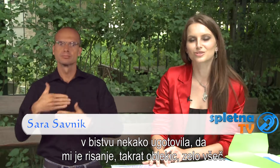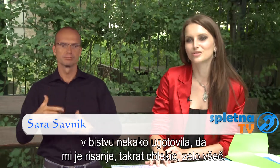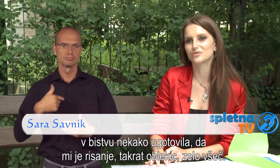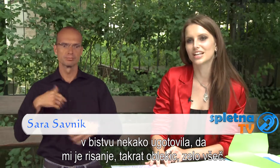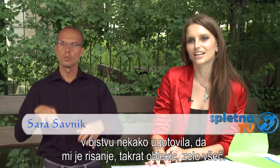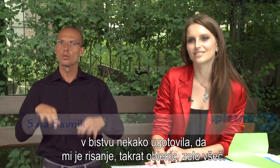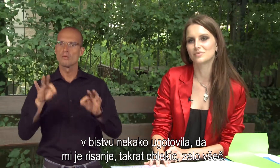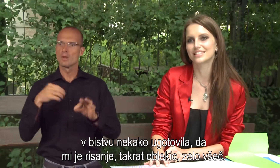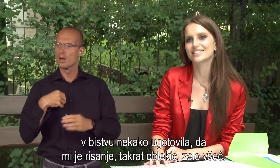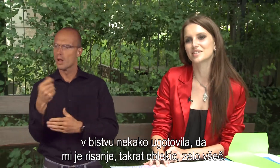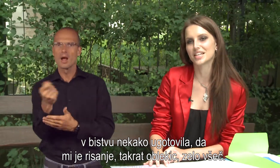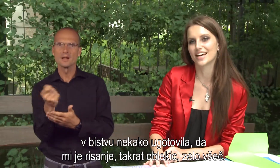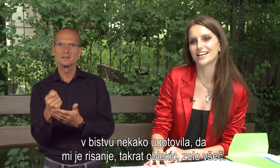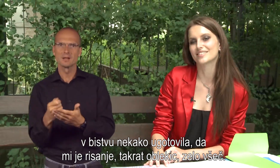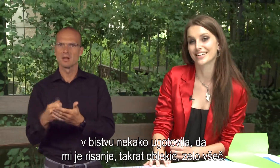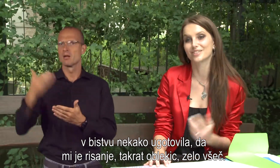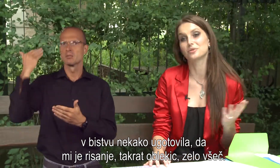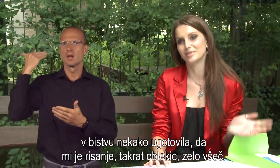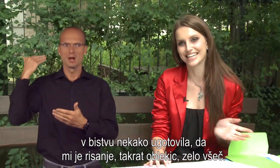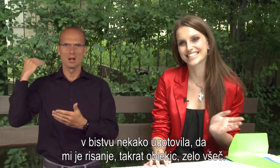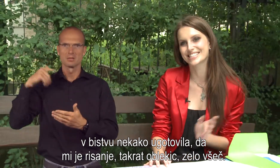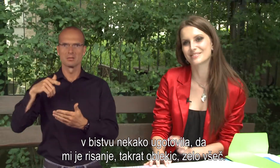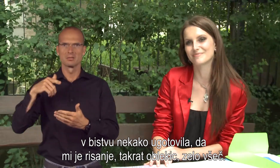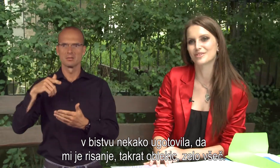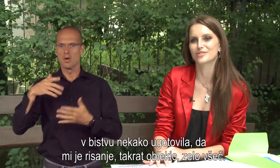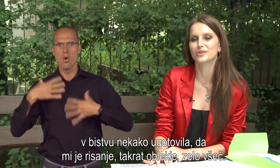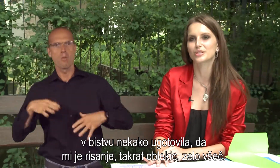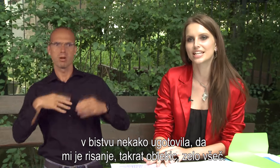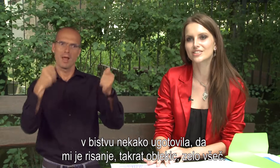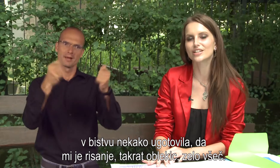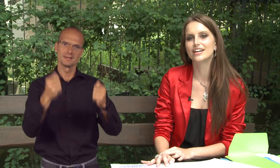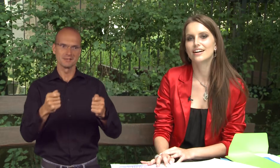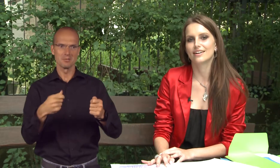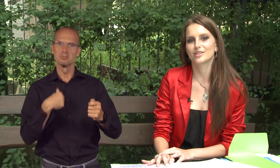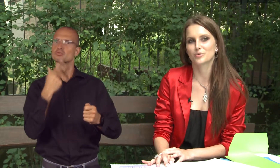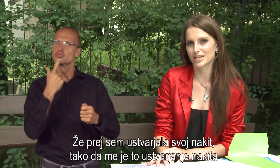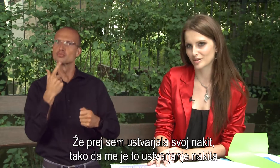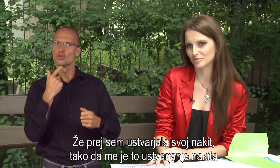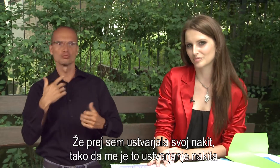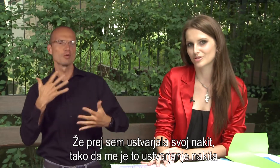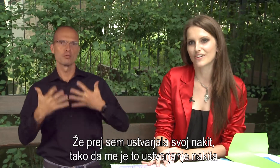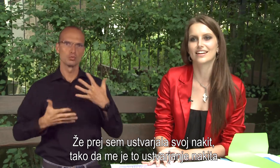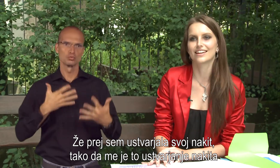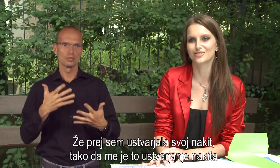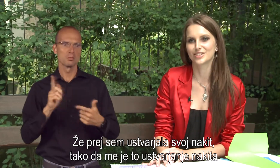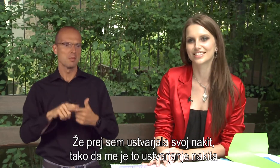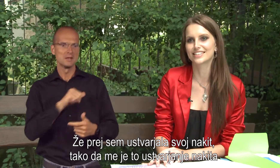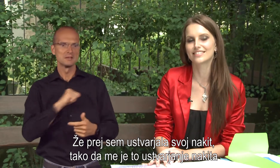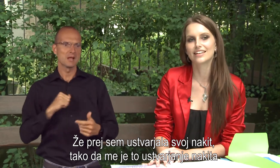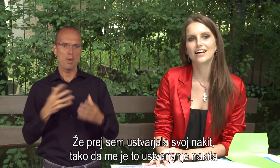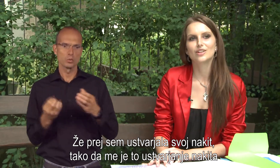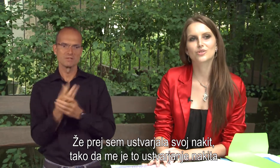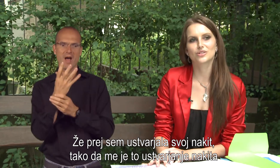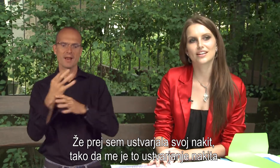nekako gotovila, da mi je risanje takrat oblekc. Bilo zelo všeč. Žeprej sem ustvarjala svoj